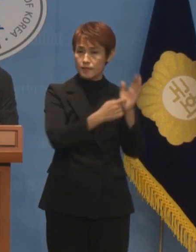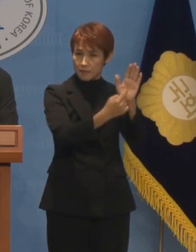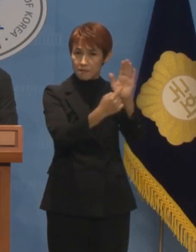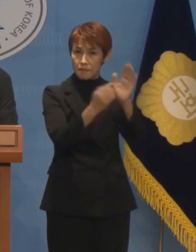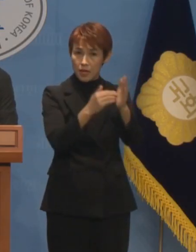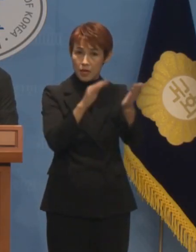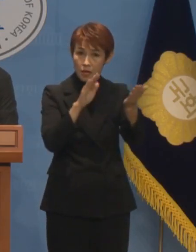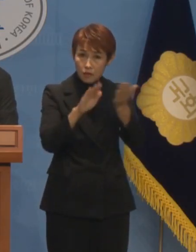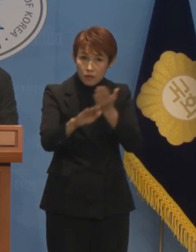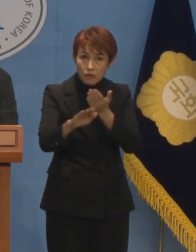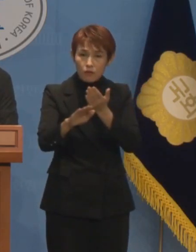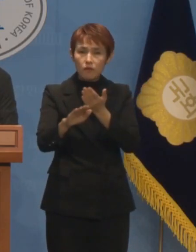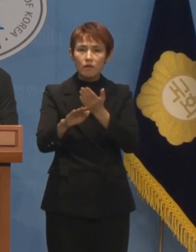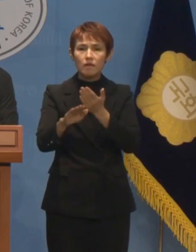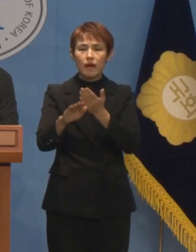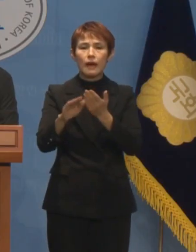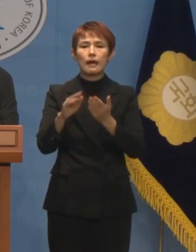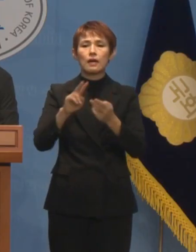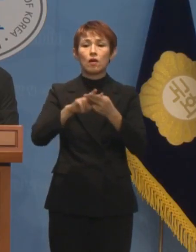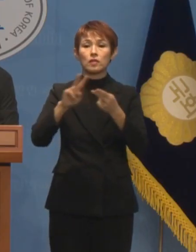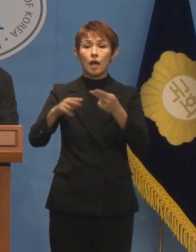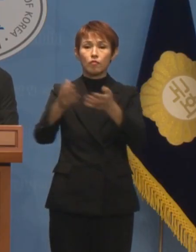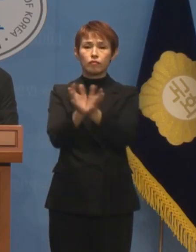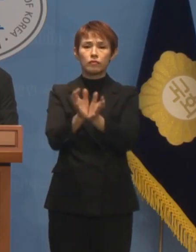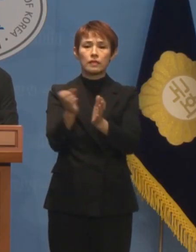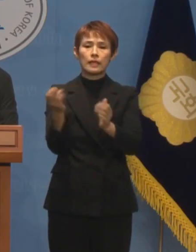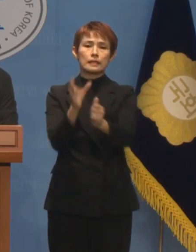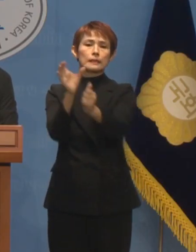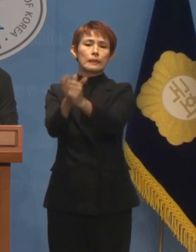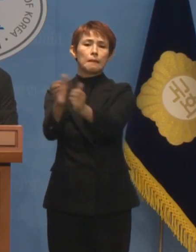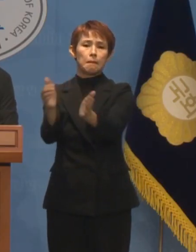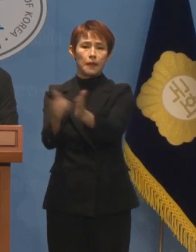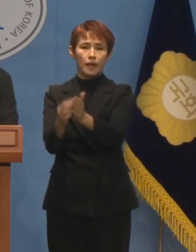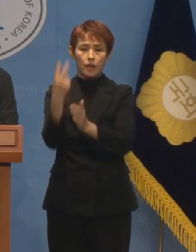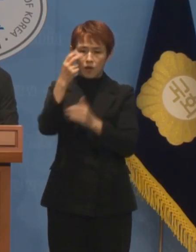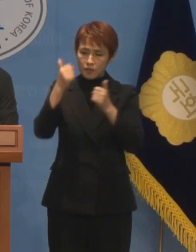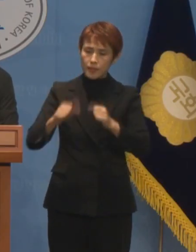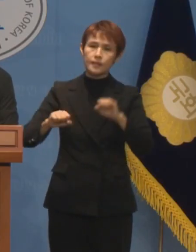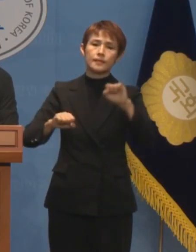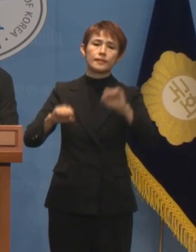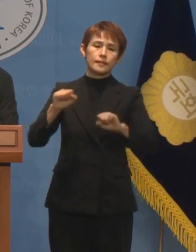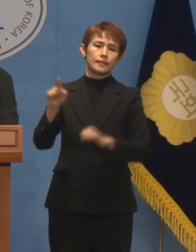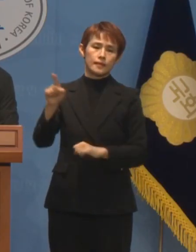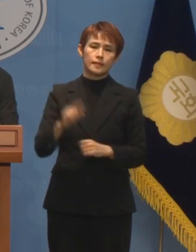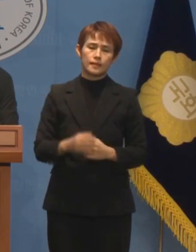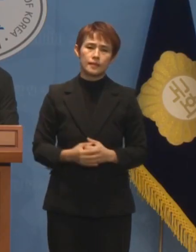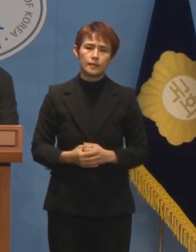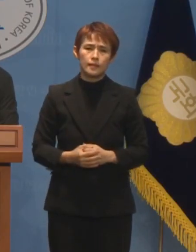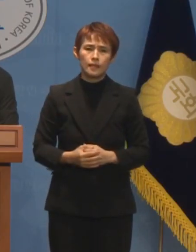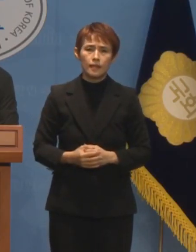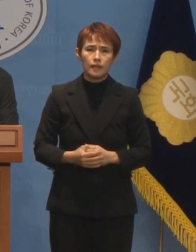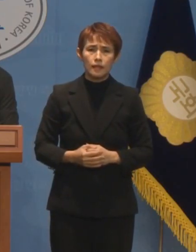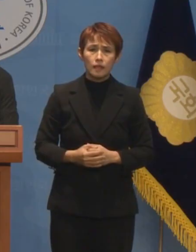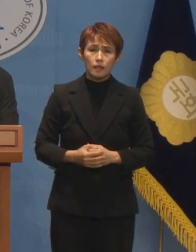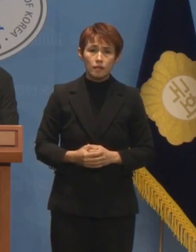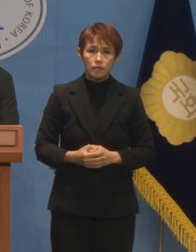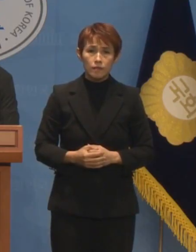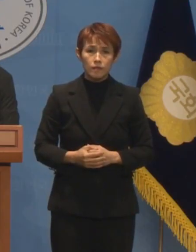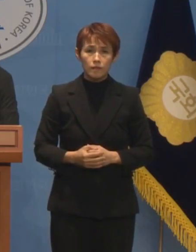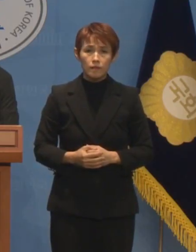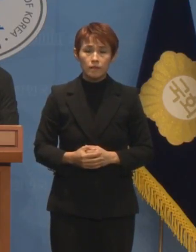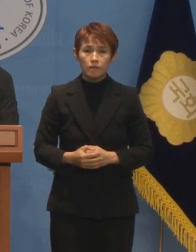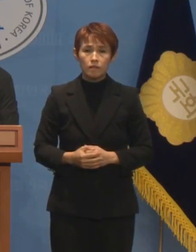겨우 형사부로 다시 배당한 것이 바로 검찰의 행태였습니다. 그러더니 이제 와서